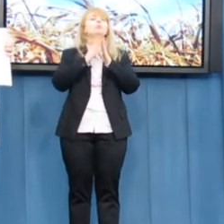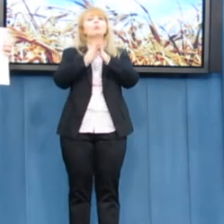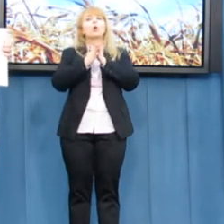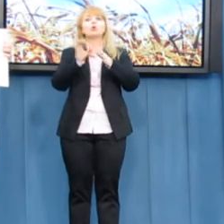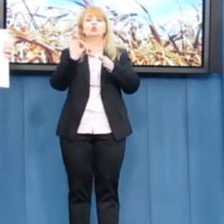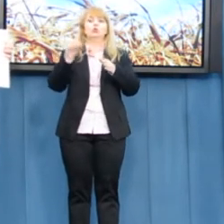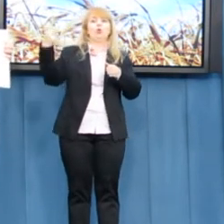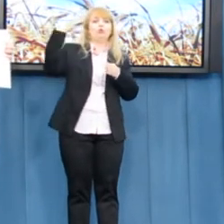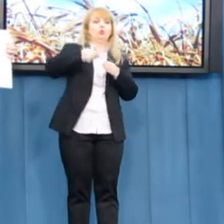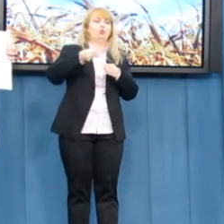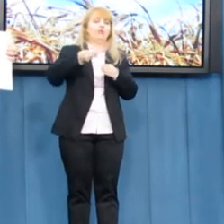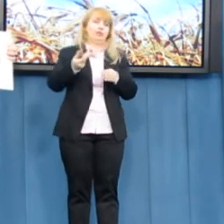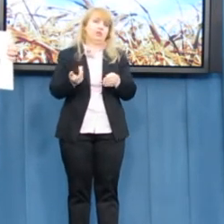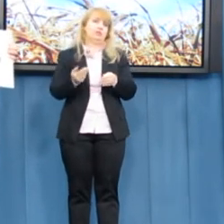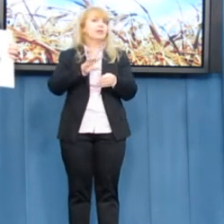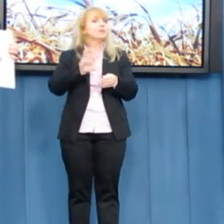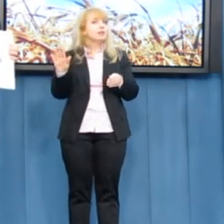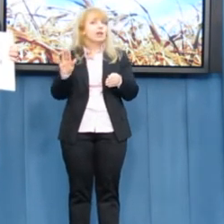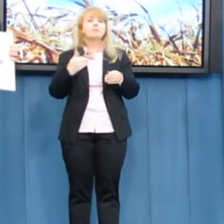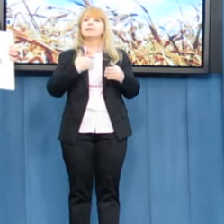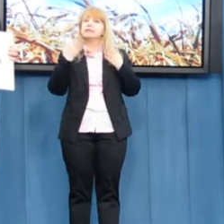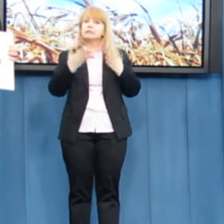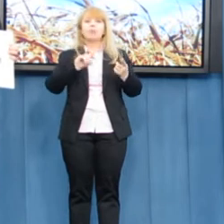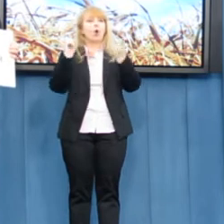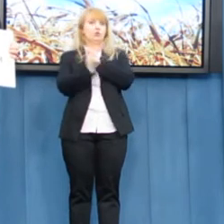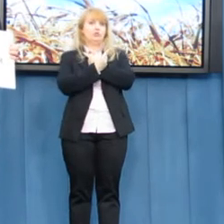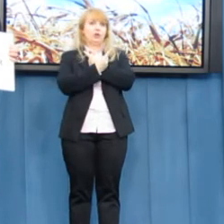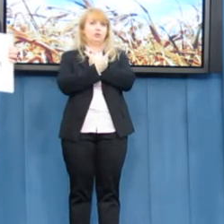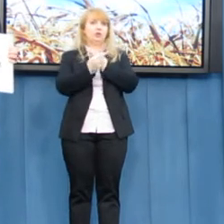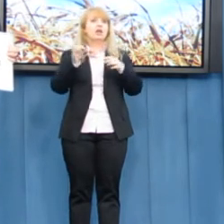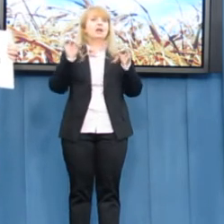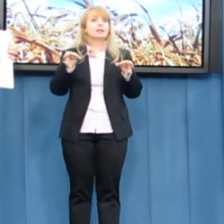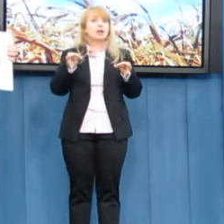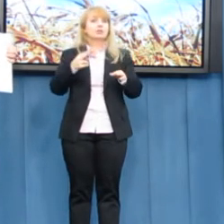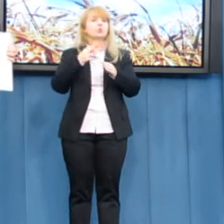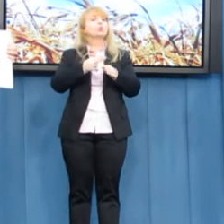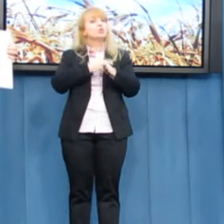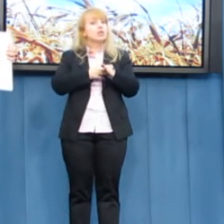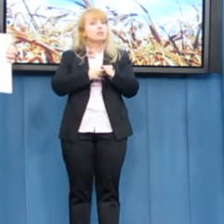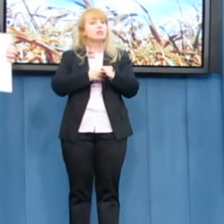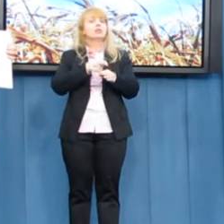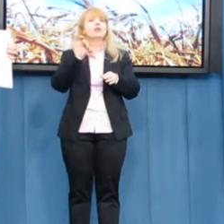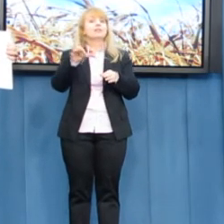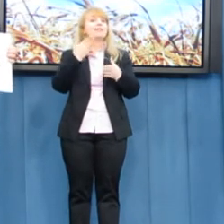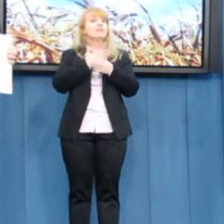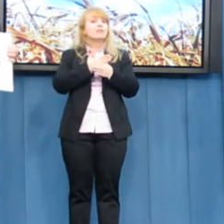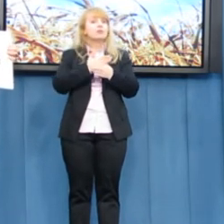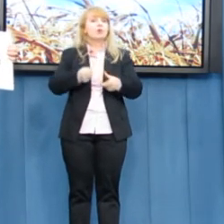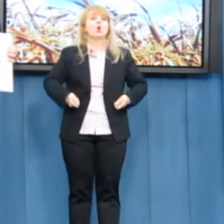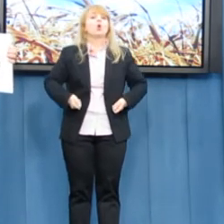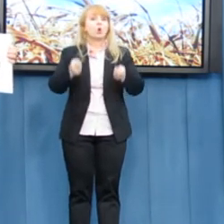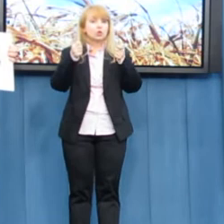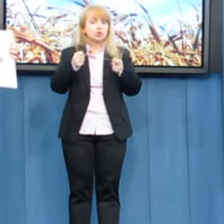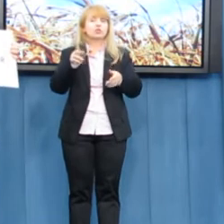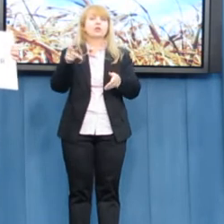o wyjaśnienia. Nie. My odwracamy to. To urzędnik Agencji Restrukturyzacji i Modernizacji